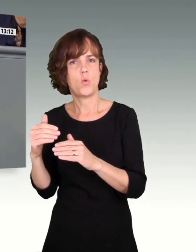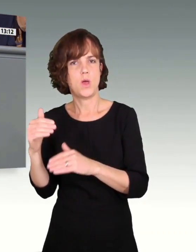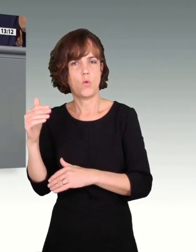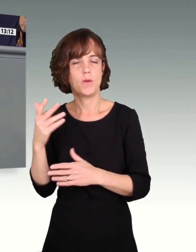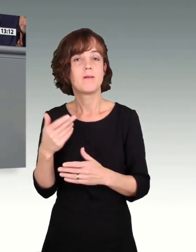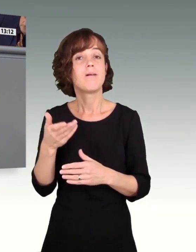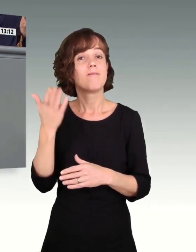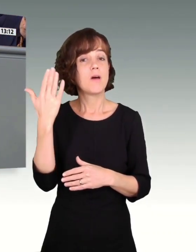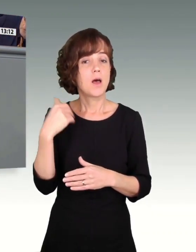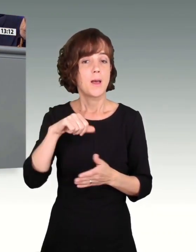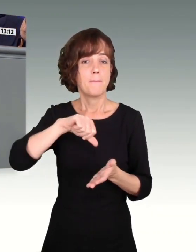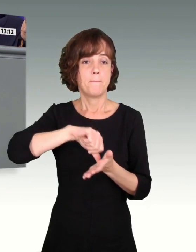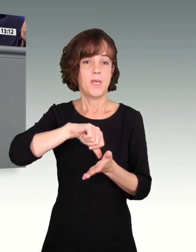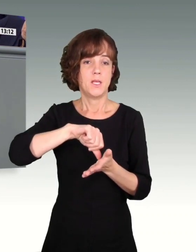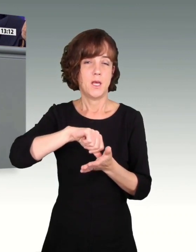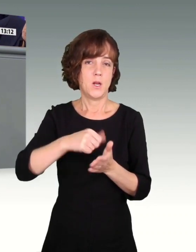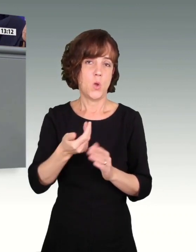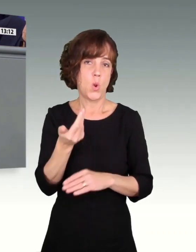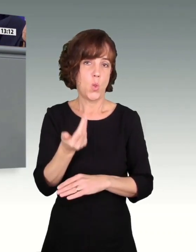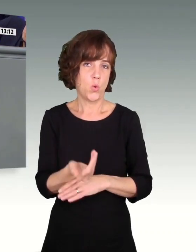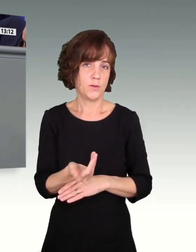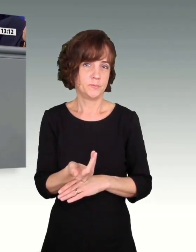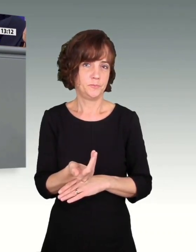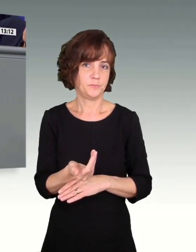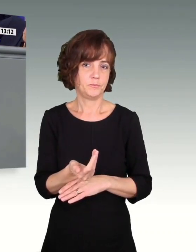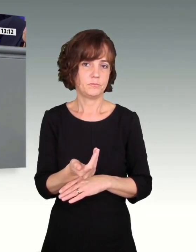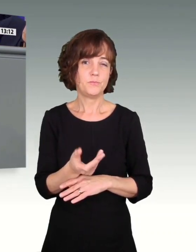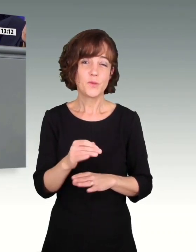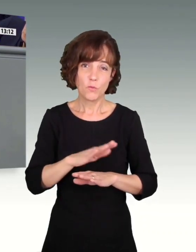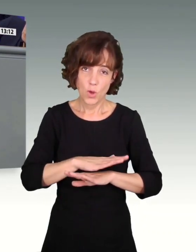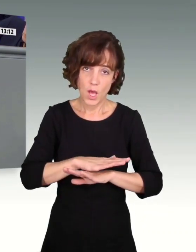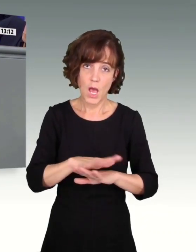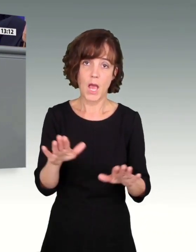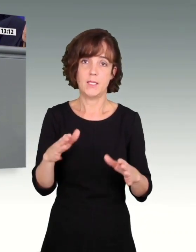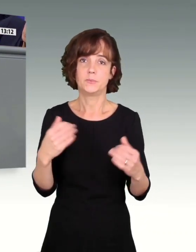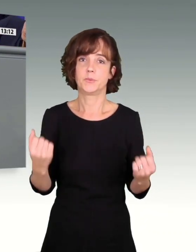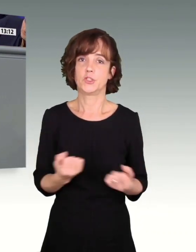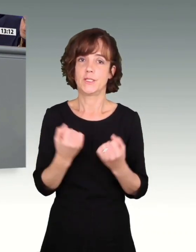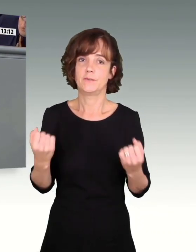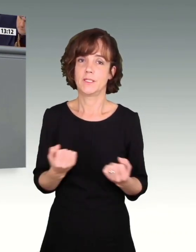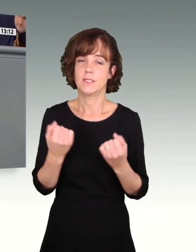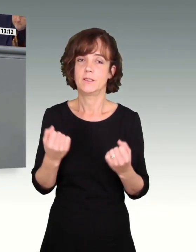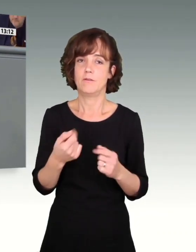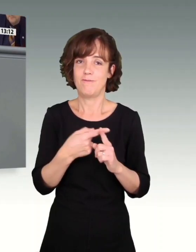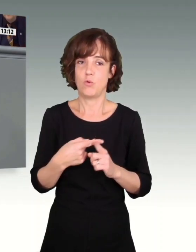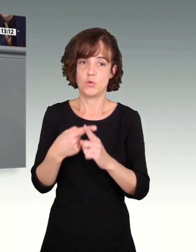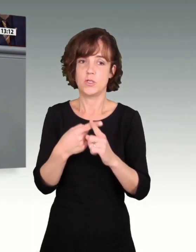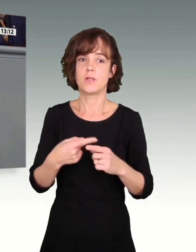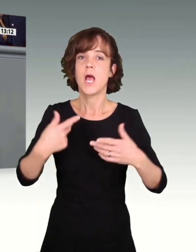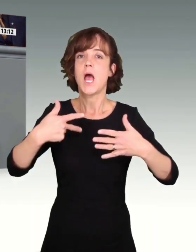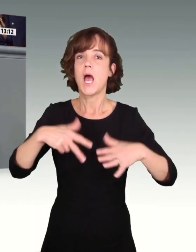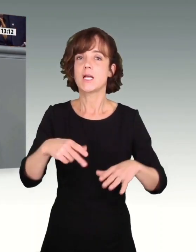einen Medianlohn auf alle Beschäftigten, ich betone, alle Beschäftigten fokussiert, von 18